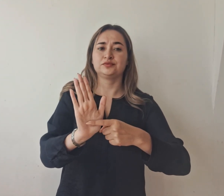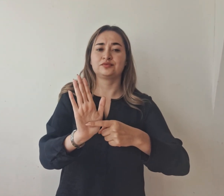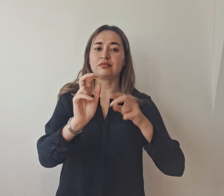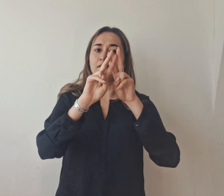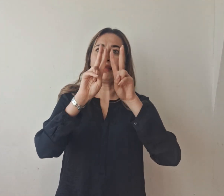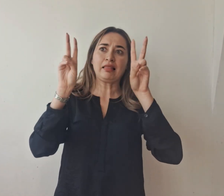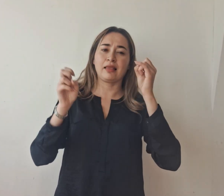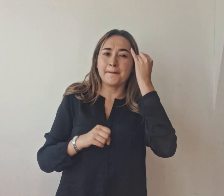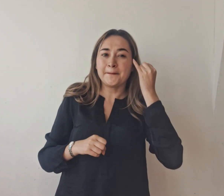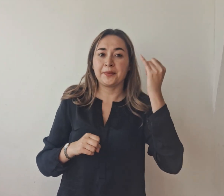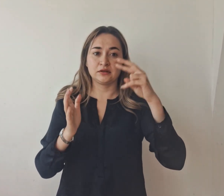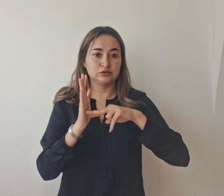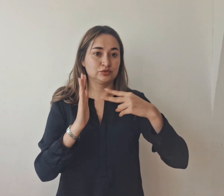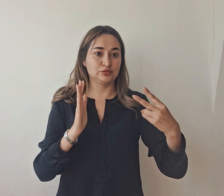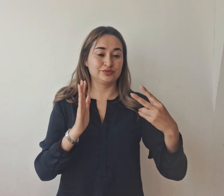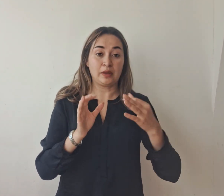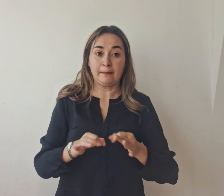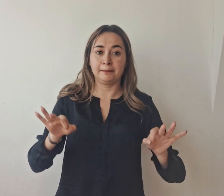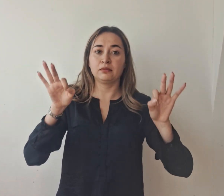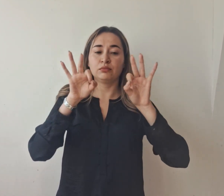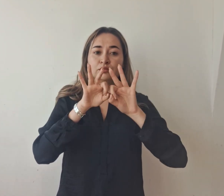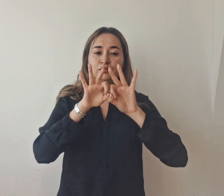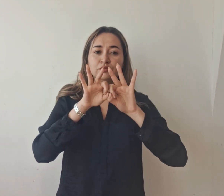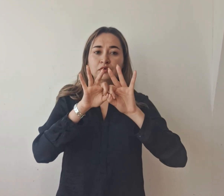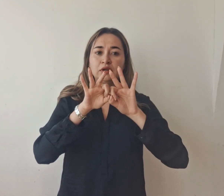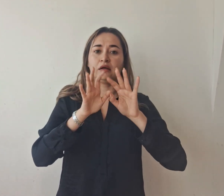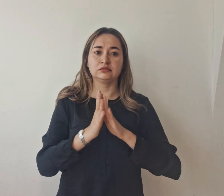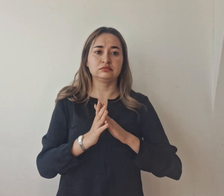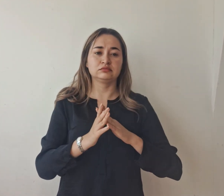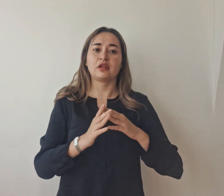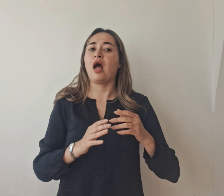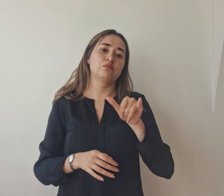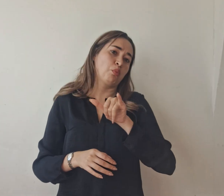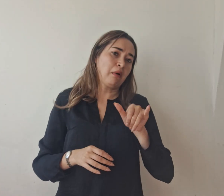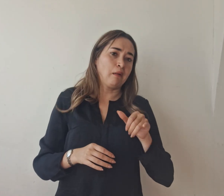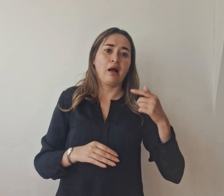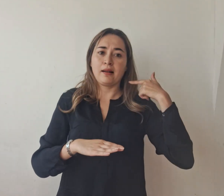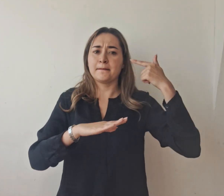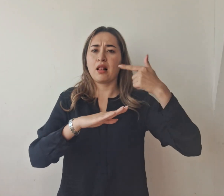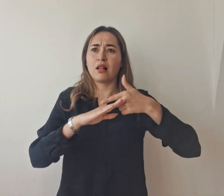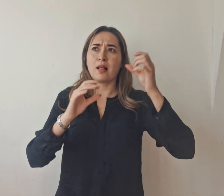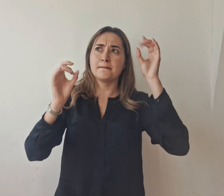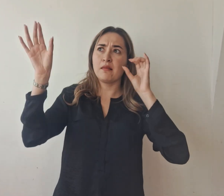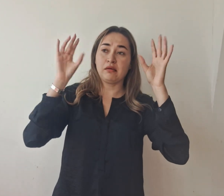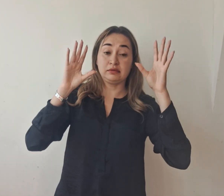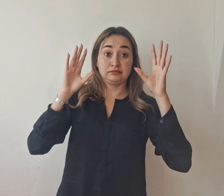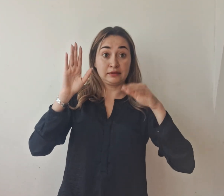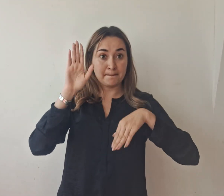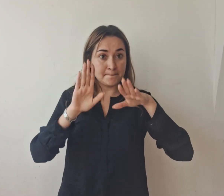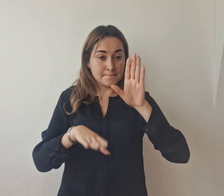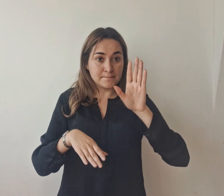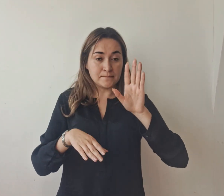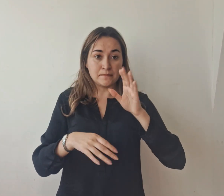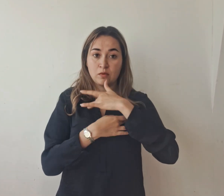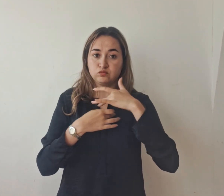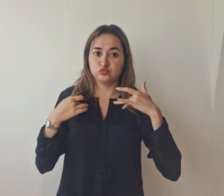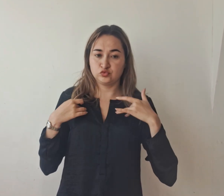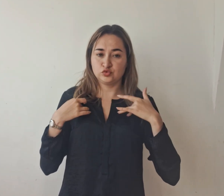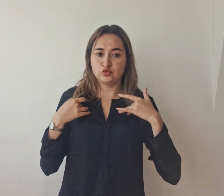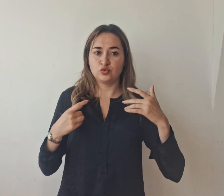pueden ser igual de impresionantes que los tradicionales fuegos artificiales, pero mucho más seguras y amigables con el medio ambiente.